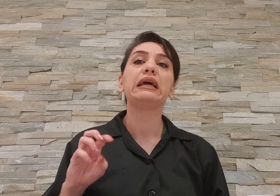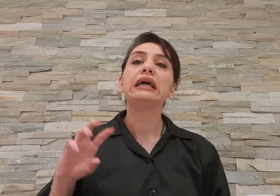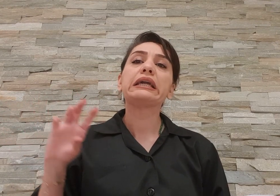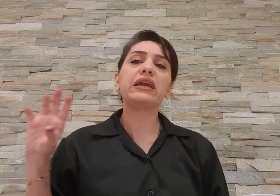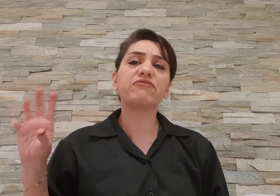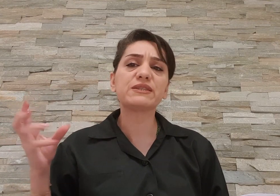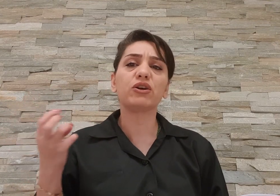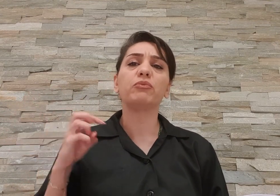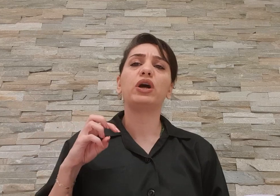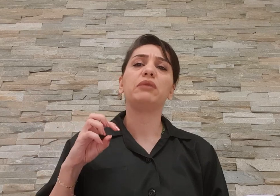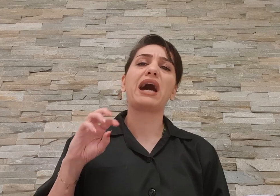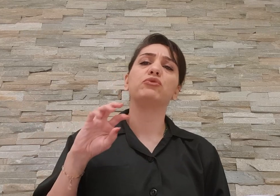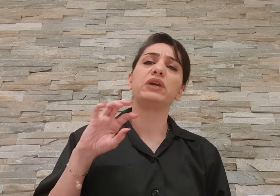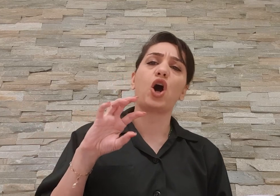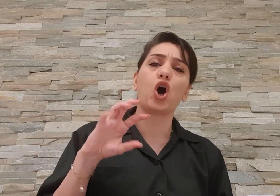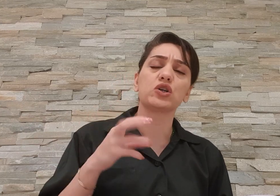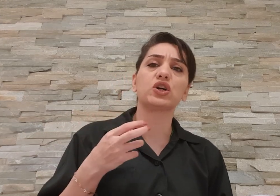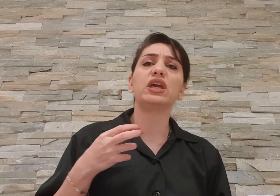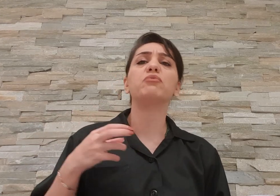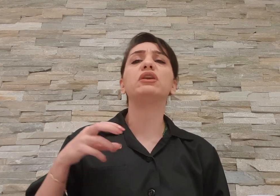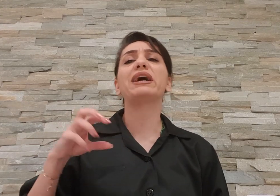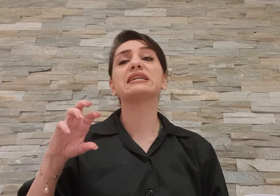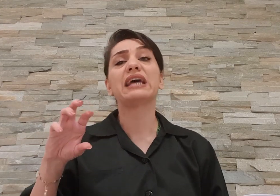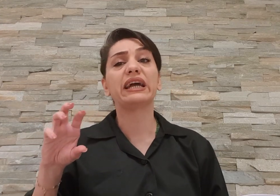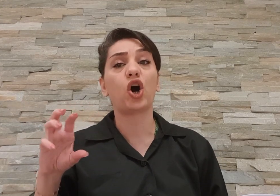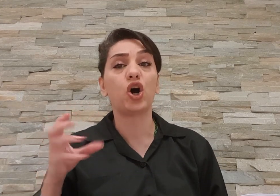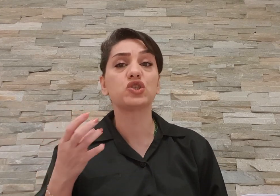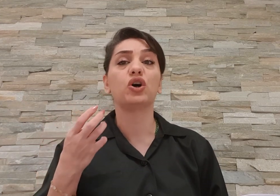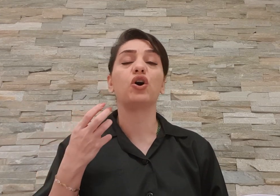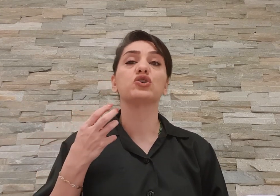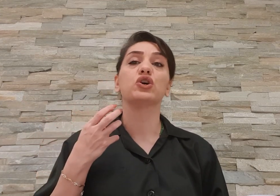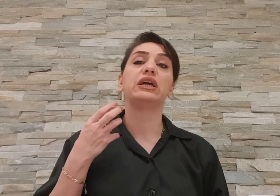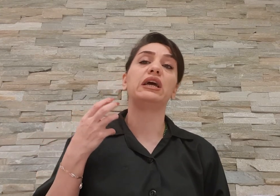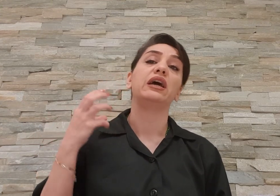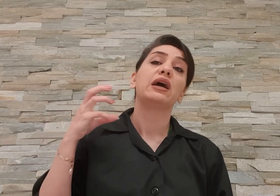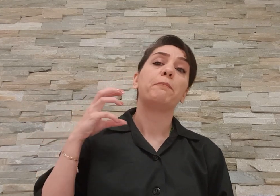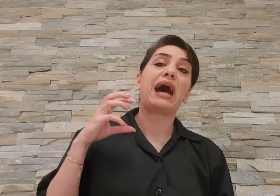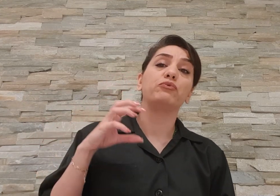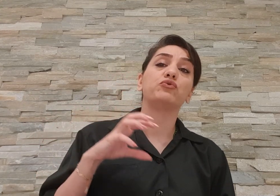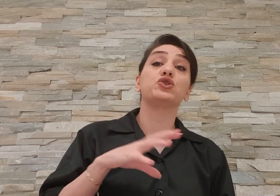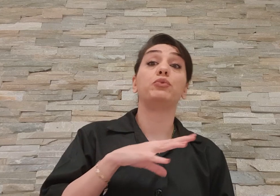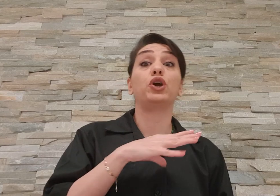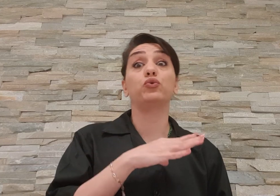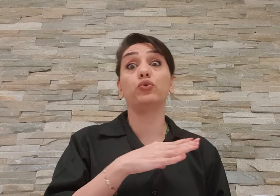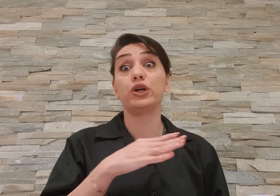که این فساد مالی مربوط به یه آقازادهی بوده از طریق آقازادهه مربوط میشه به یه گروه